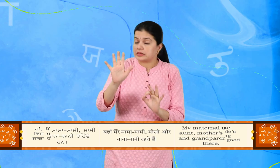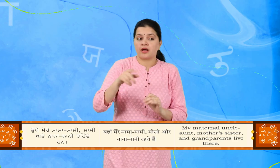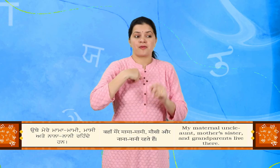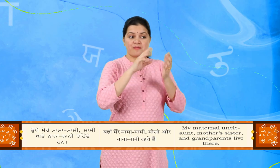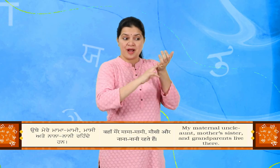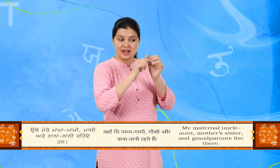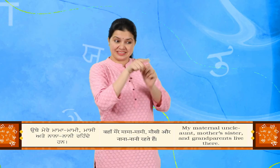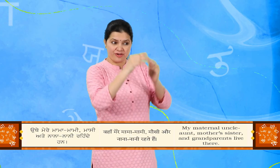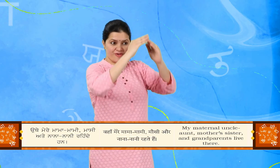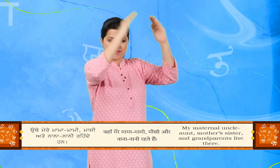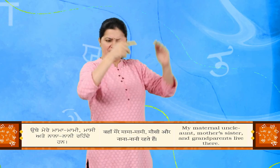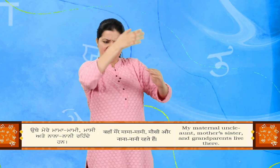उत्ते मेरी मामा मामी,